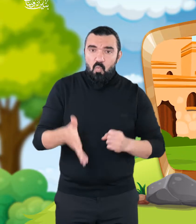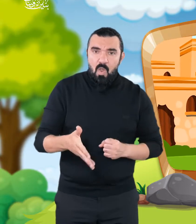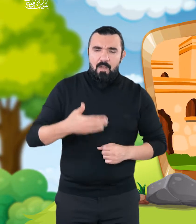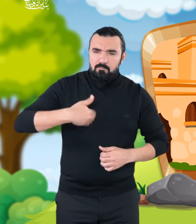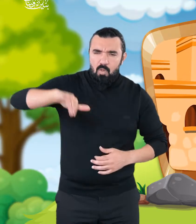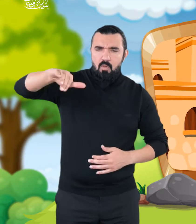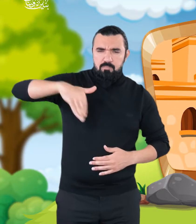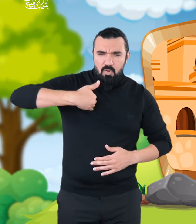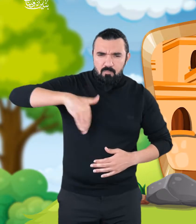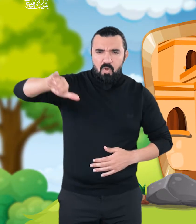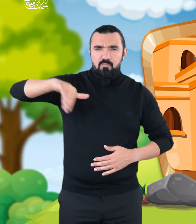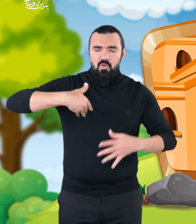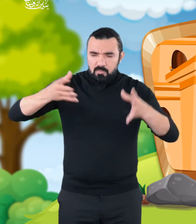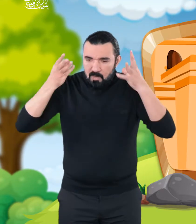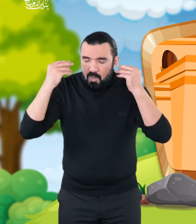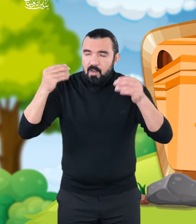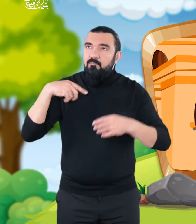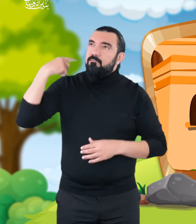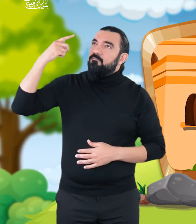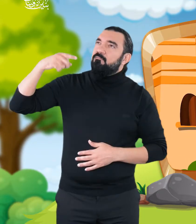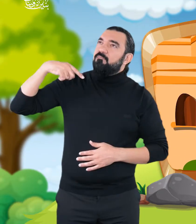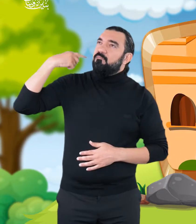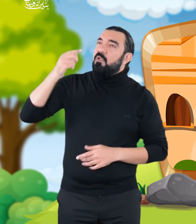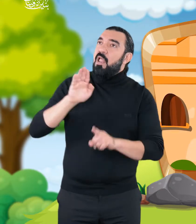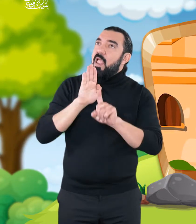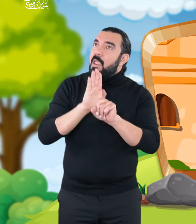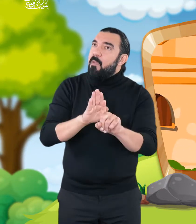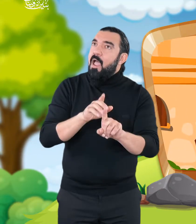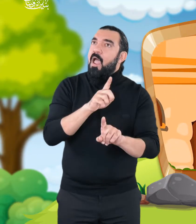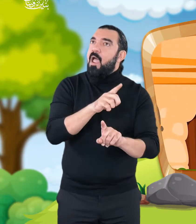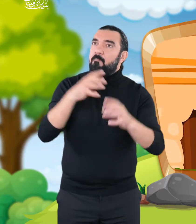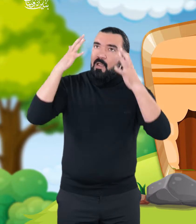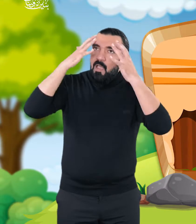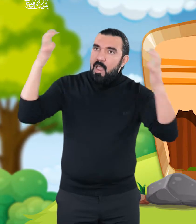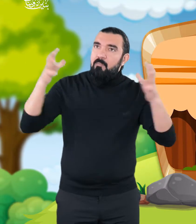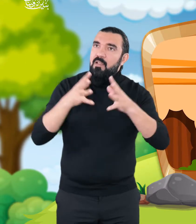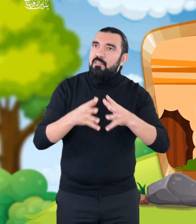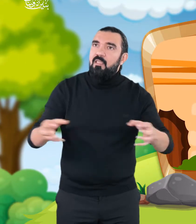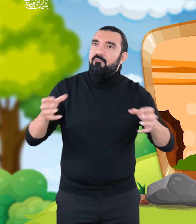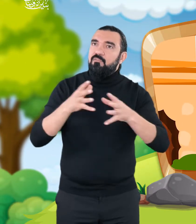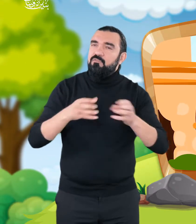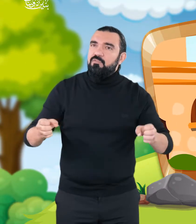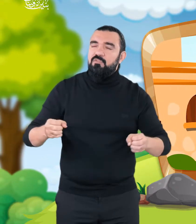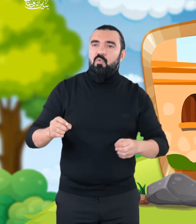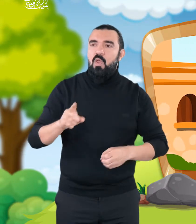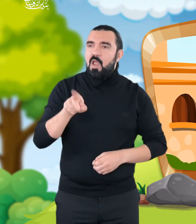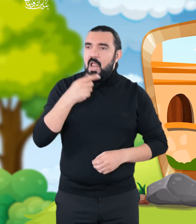إن الإمام التبري لديه علم غزير خاصة في التفسير والحديث